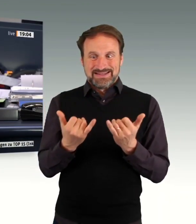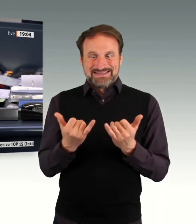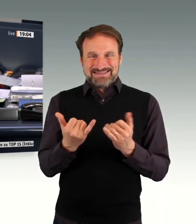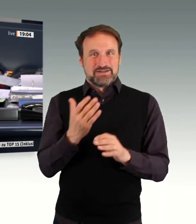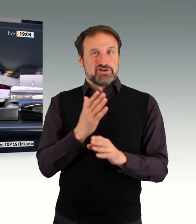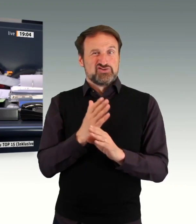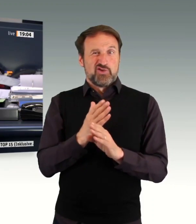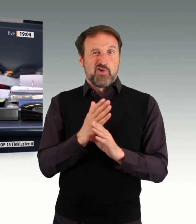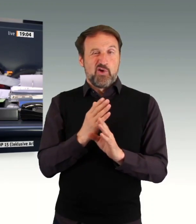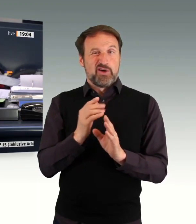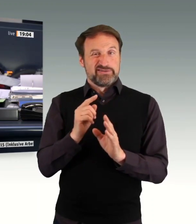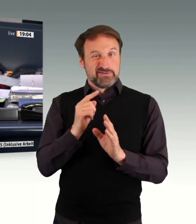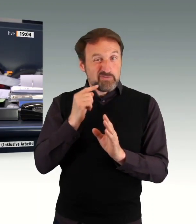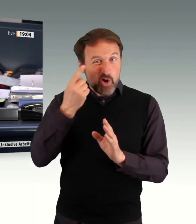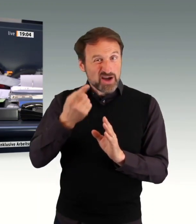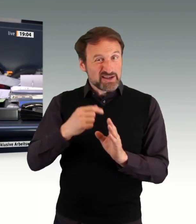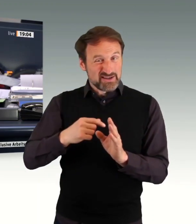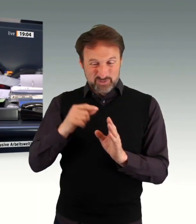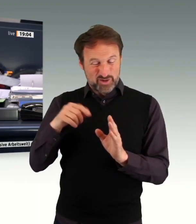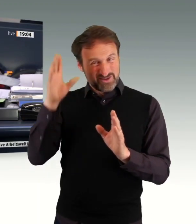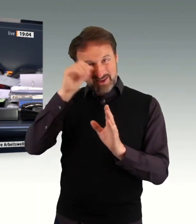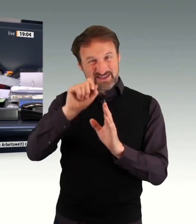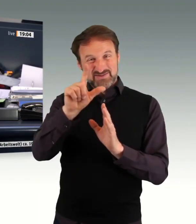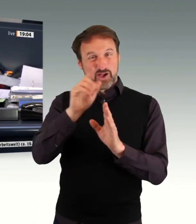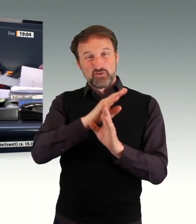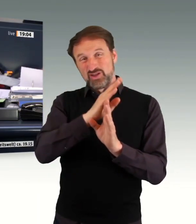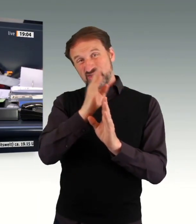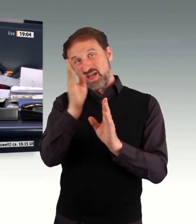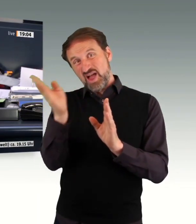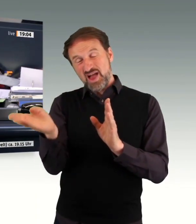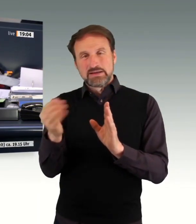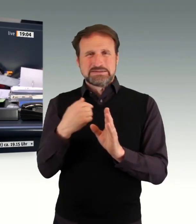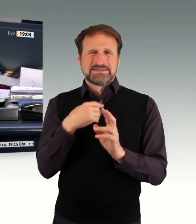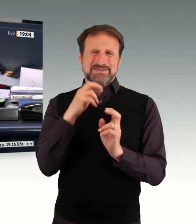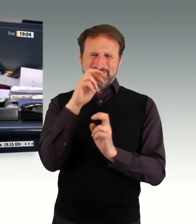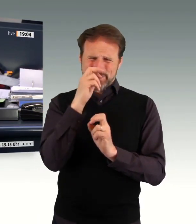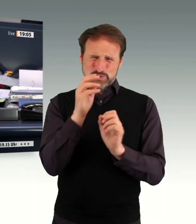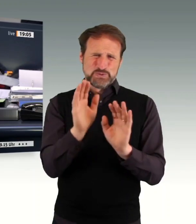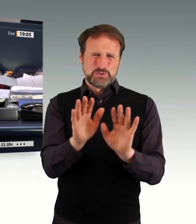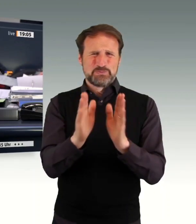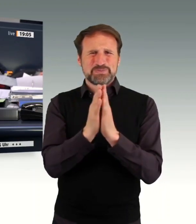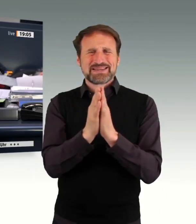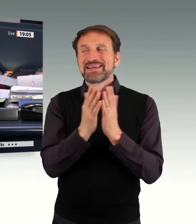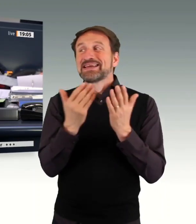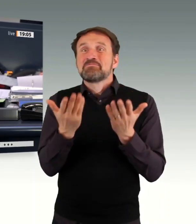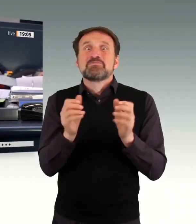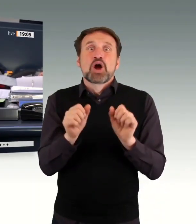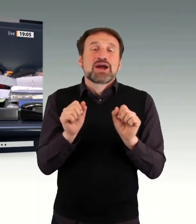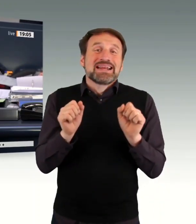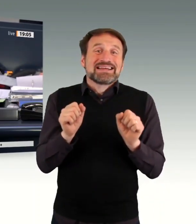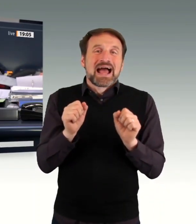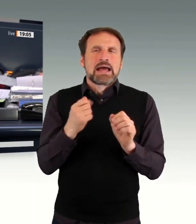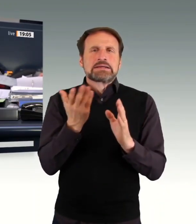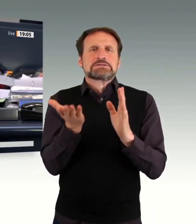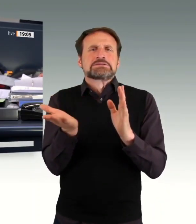erinnere noch mal an die Möglichkeiten, die es gibt, um dem Mitternacht wieder näher zu rücken. Das ist im Interesse aller